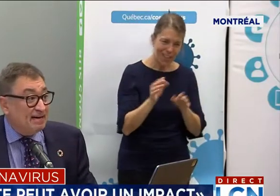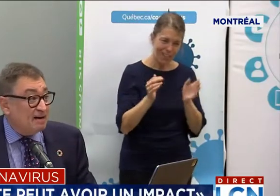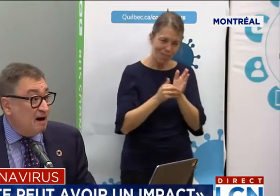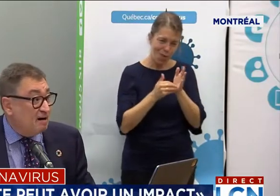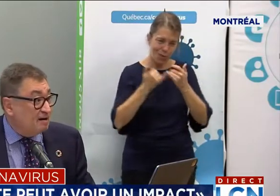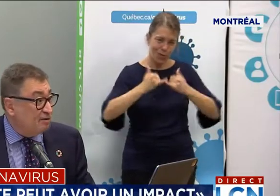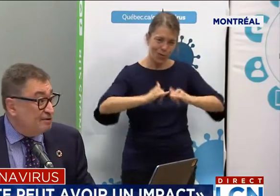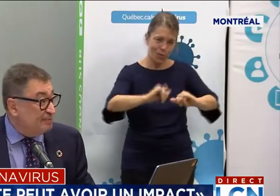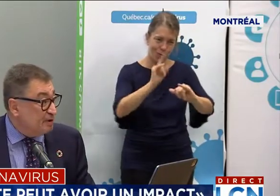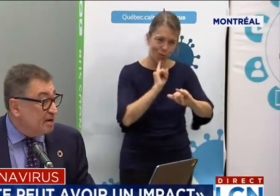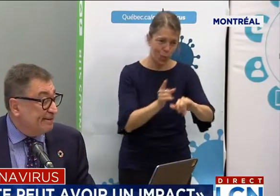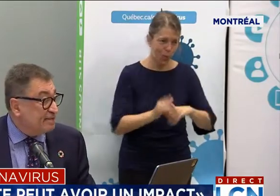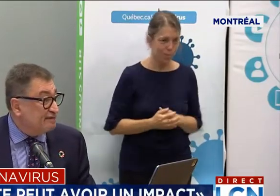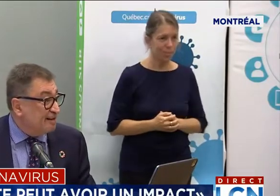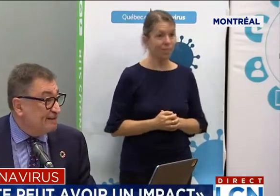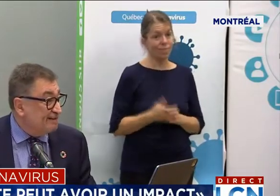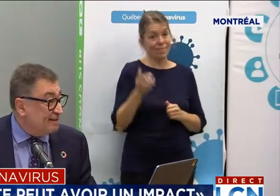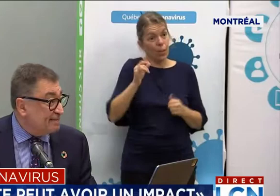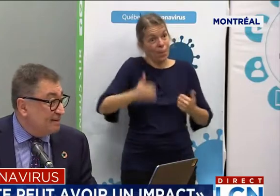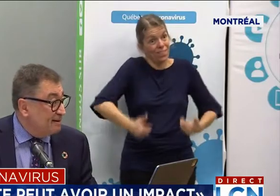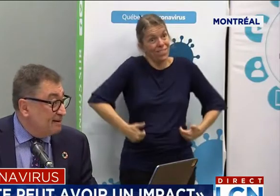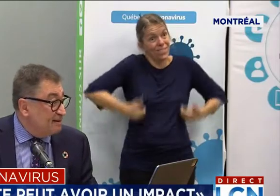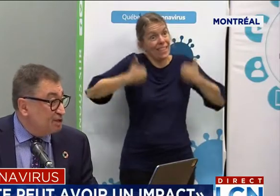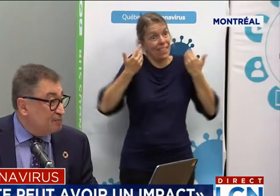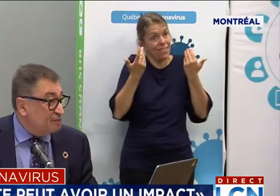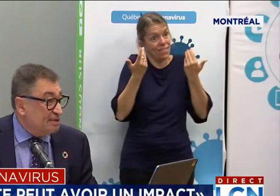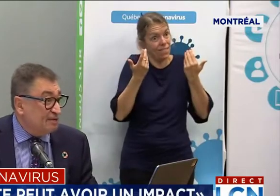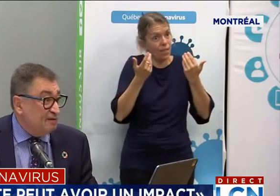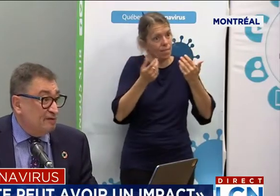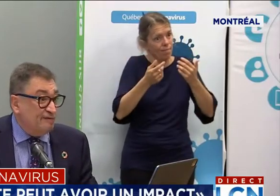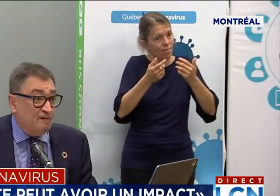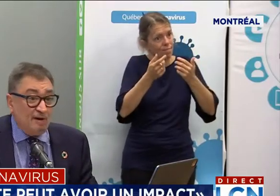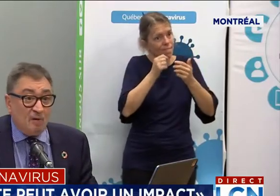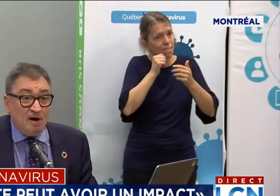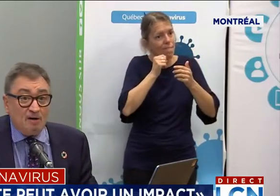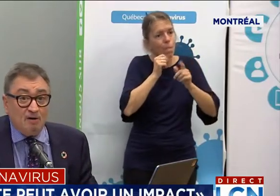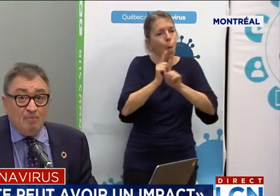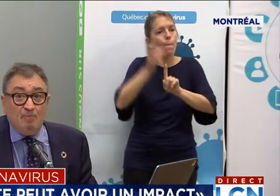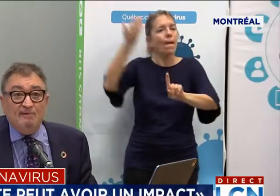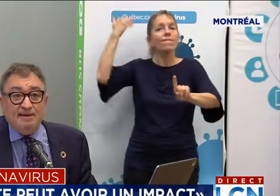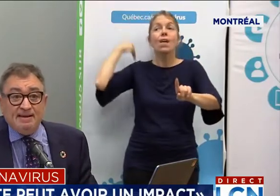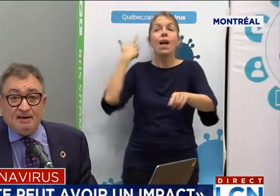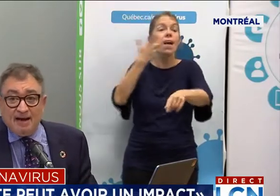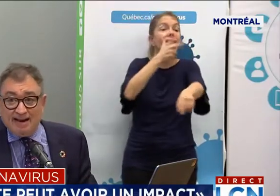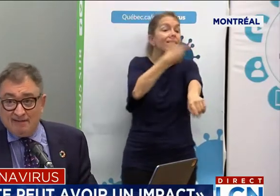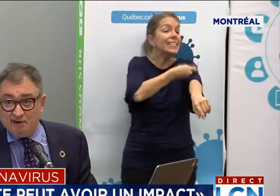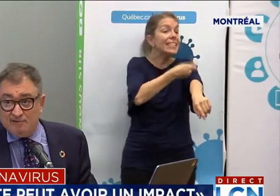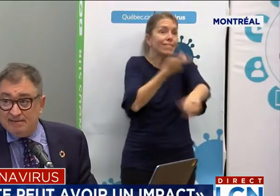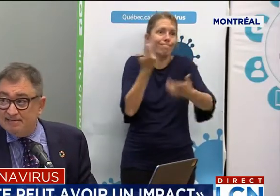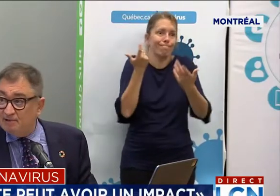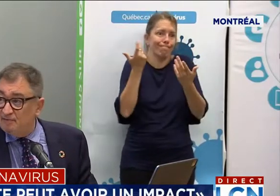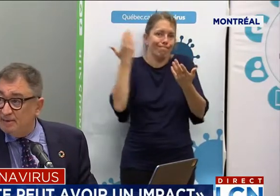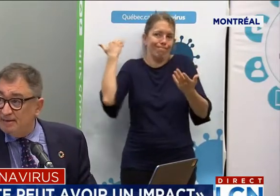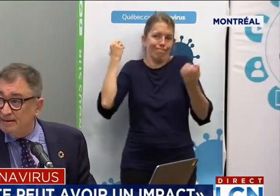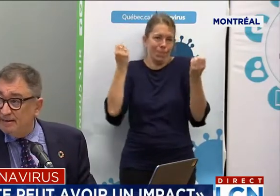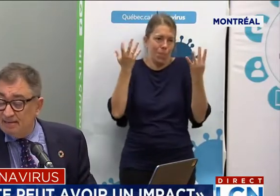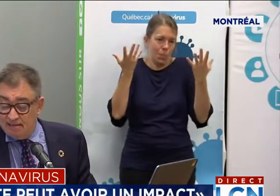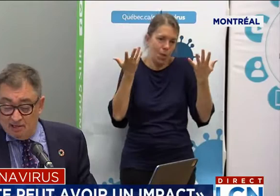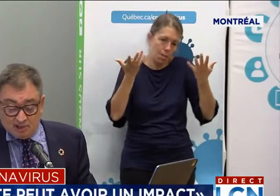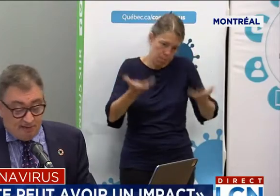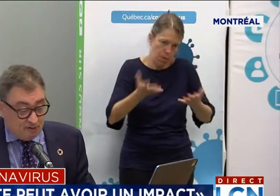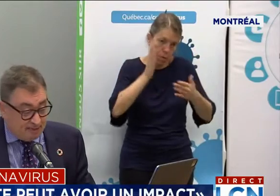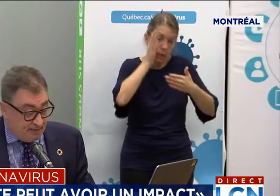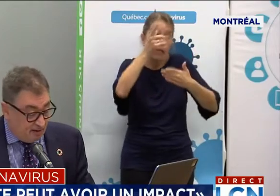un certain temps encore. On ne sait pas quand est-ce qu'il va arriver des vaccins. Je pense qu'il faut falloir... On ne peut pas revenir à l'avant-COVID-19 maintenant.